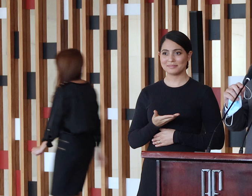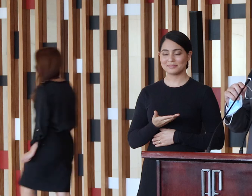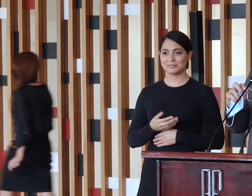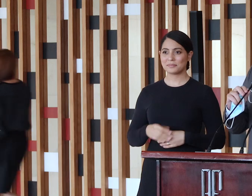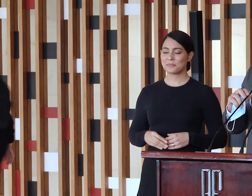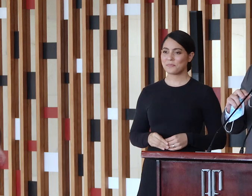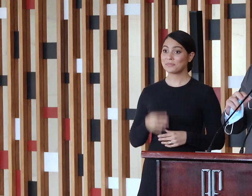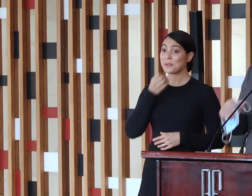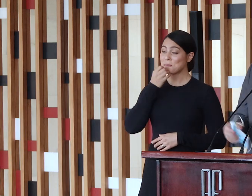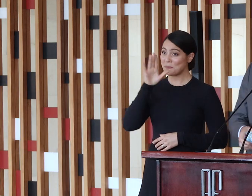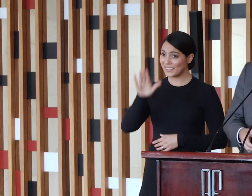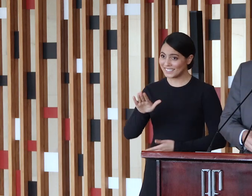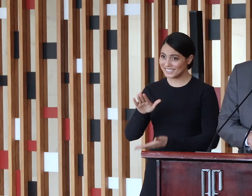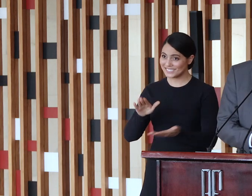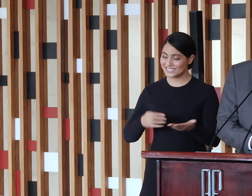Boa tarde a todos.